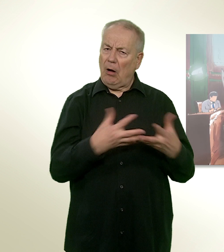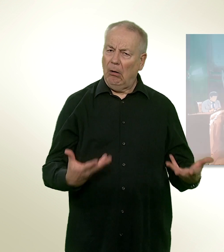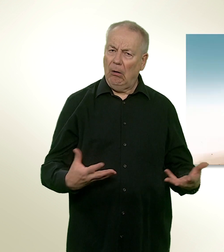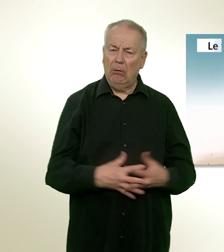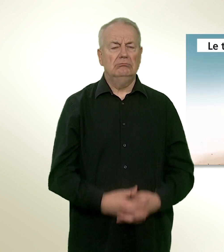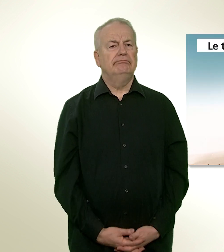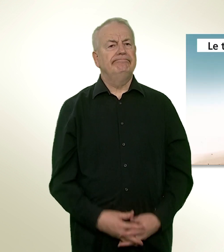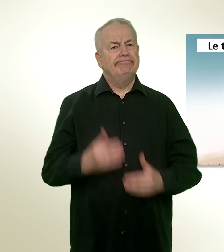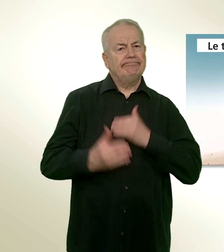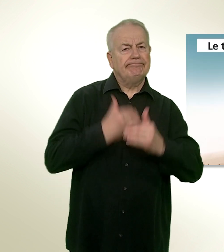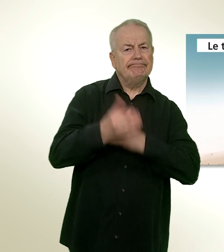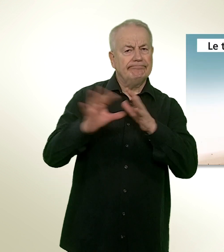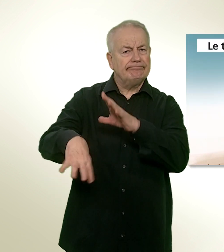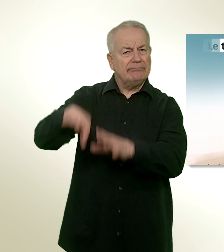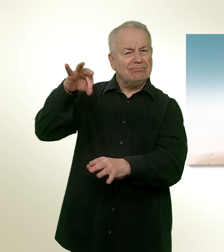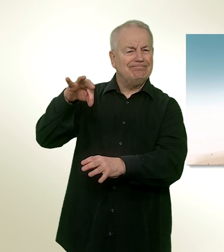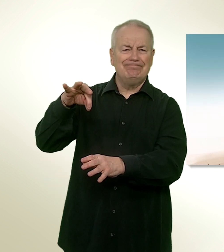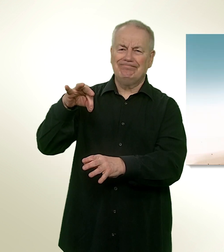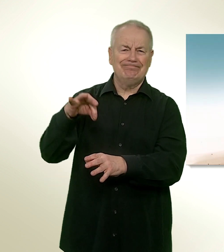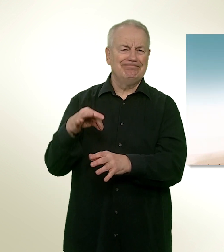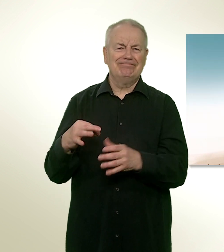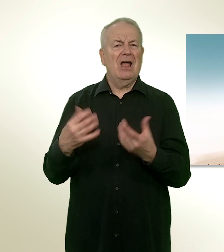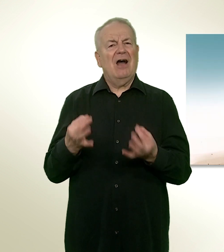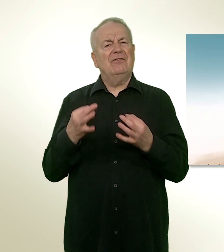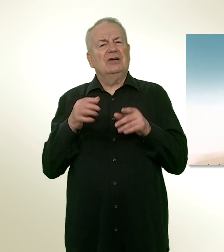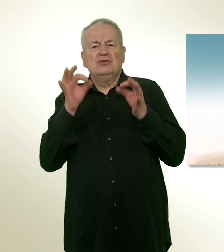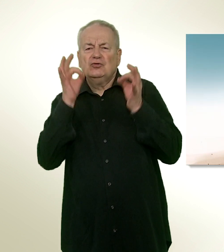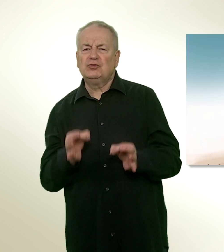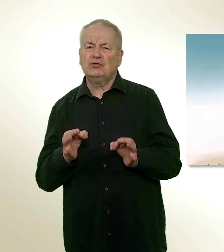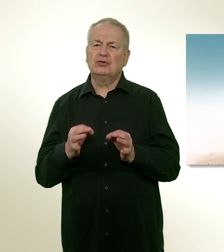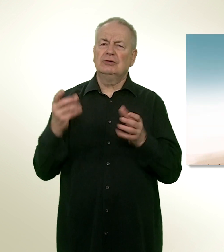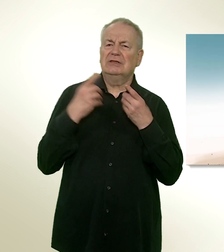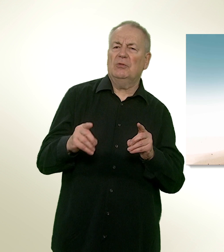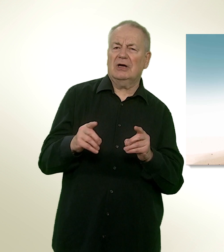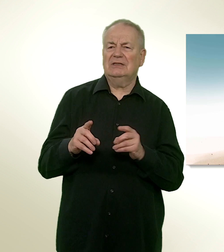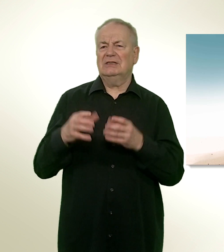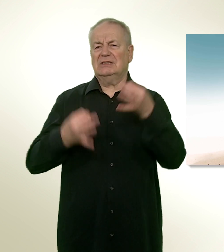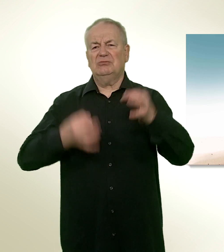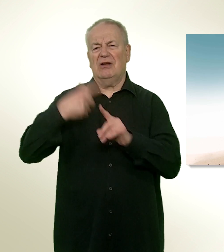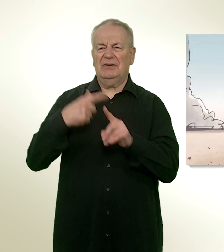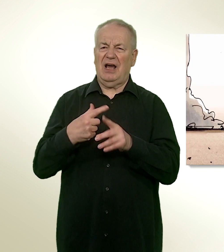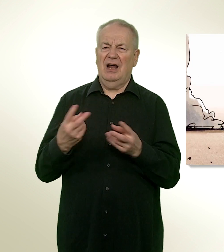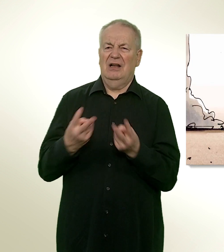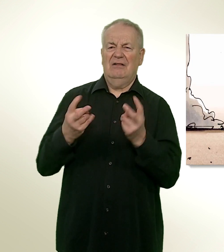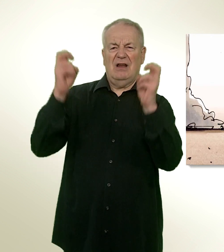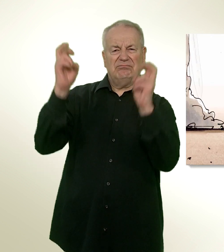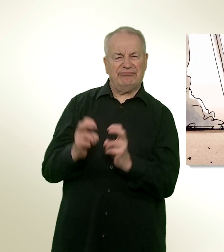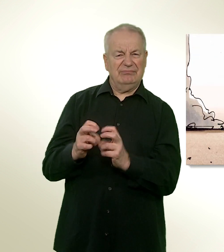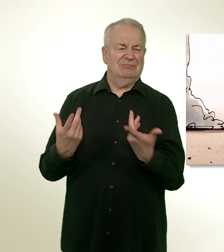La procédure de tirage au sort affaiblirait la légitimité démocratique du tribunal fédéral. Le hasard ne